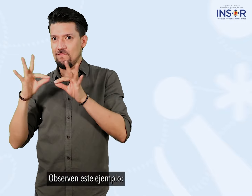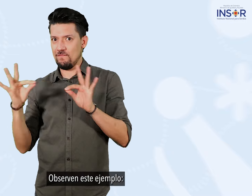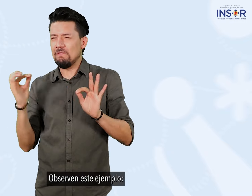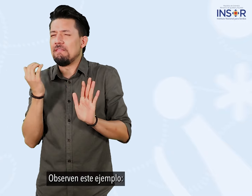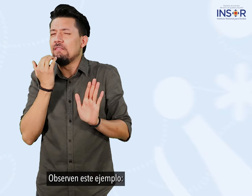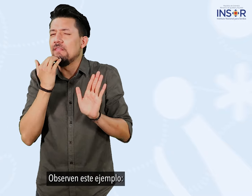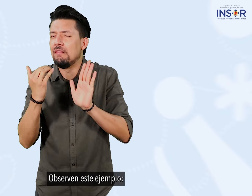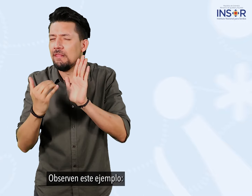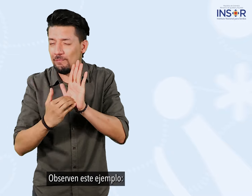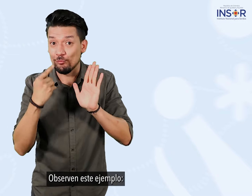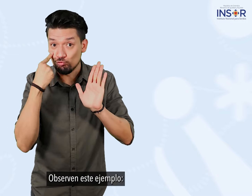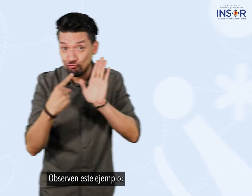observen este ejemplo